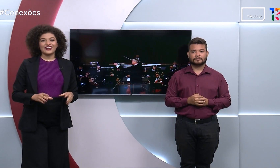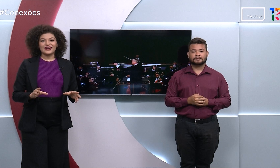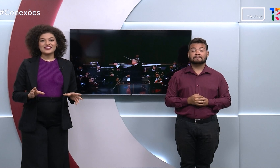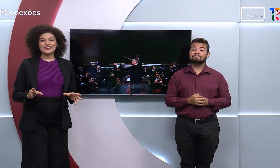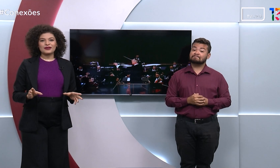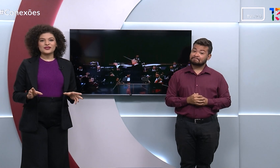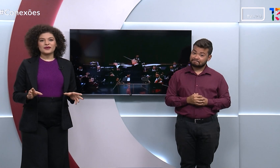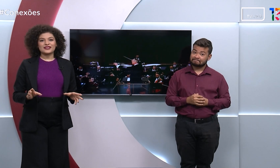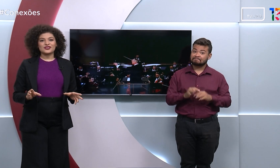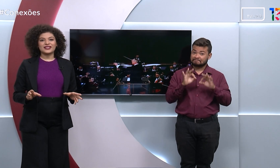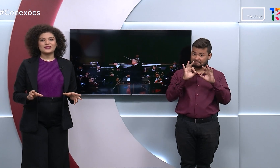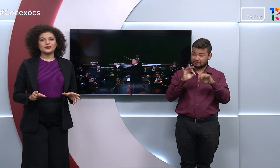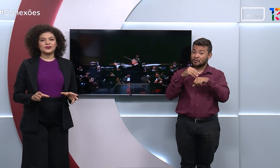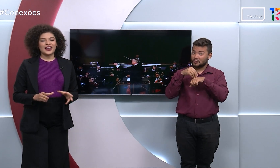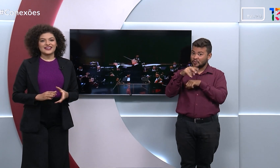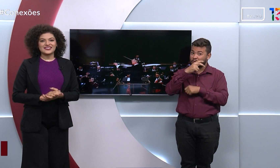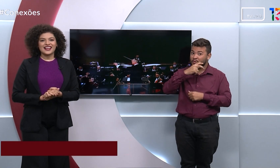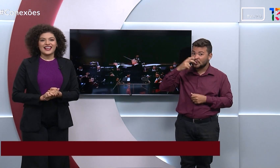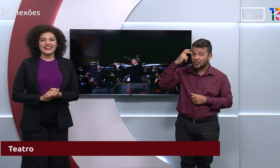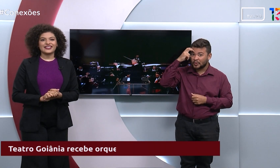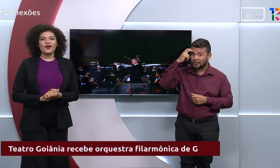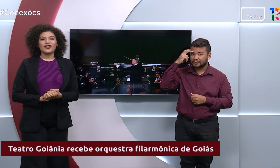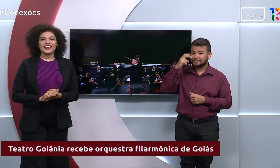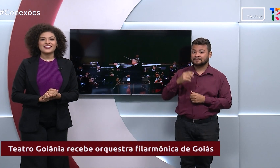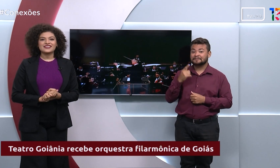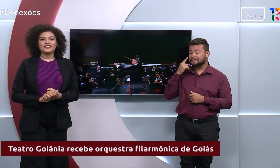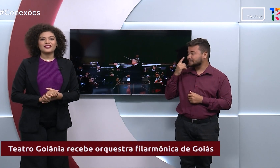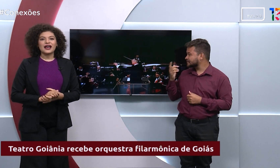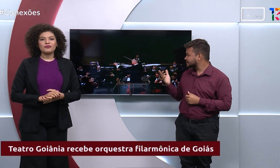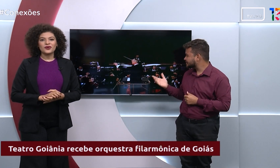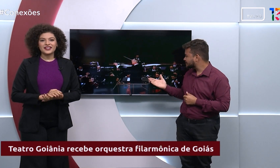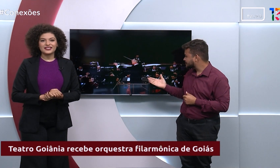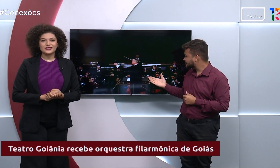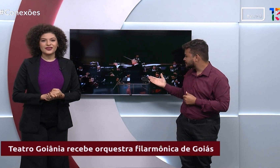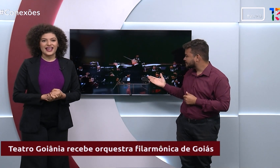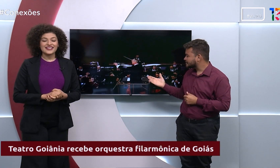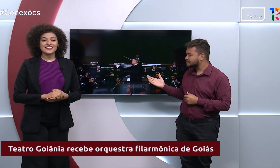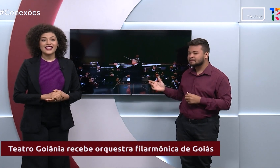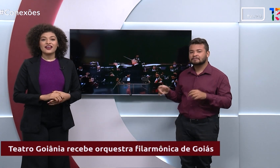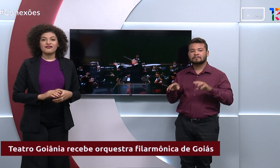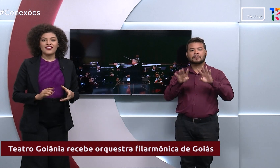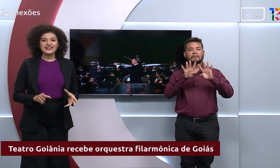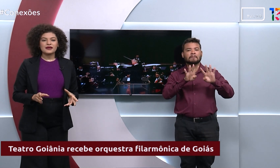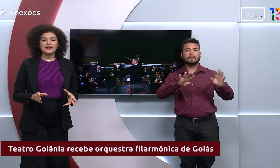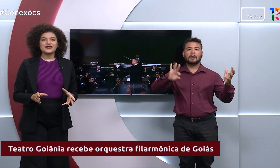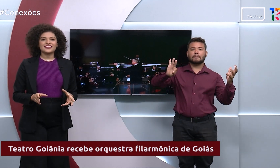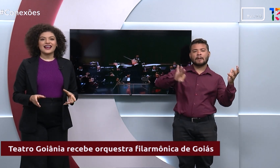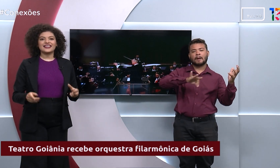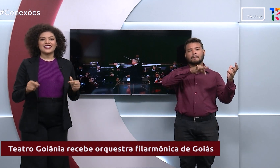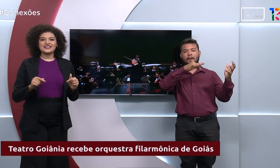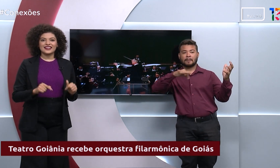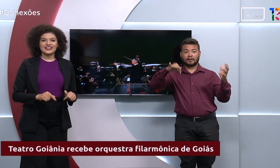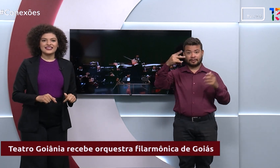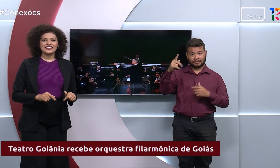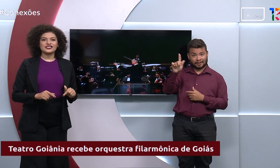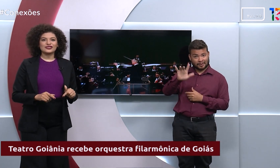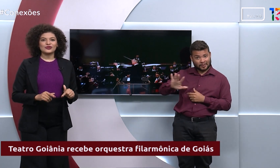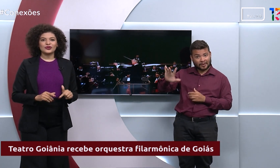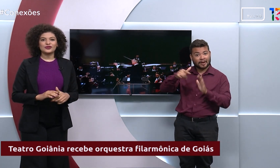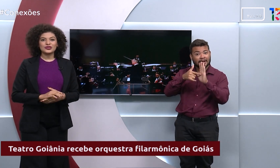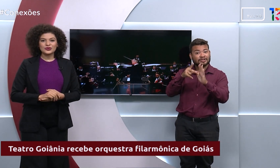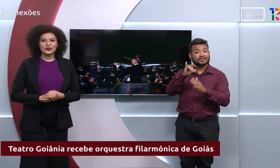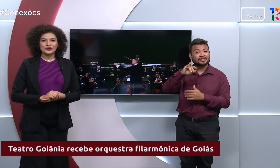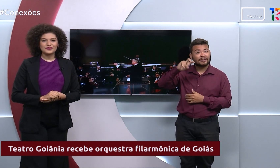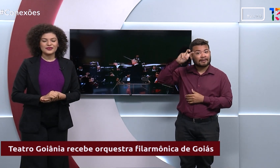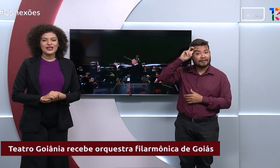Agora sim, vamos para as dicas culturais. É que a Orquestra Filarmônica de Goiás vai se apresentar nesta quinta, dia